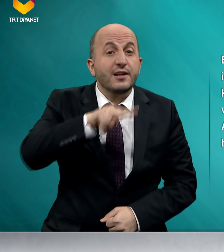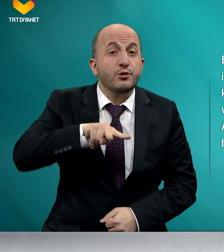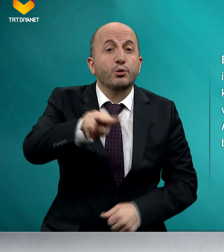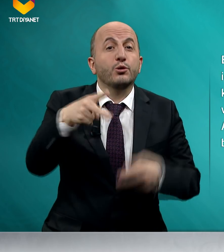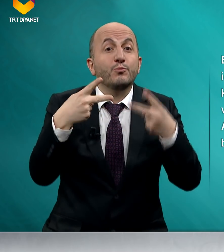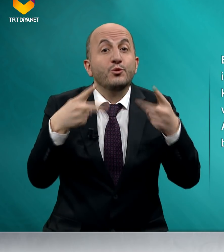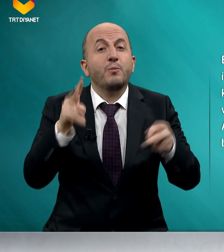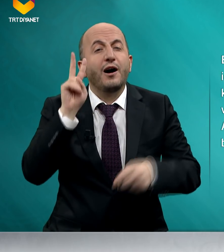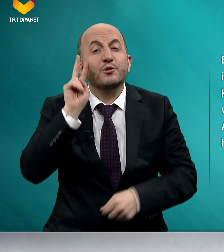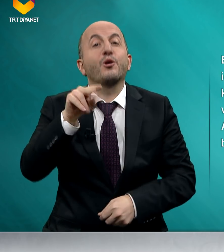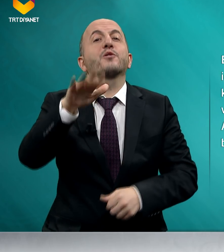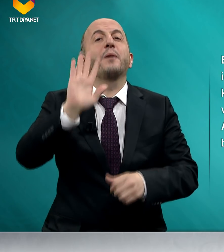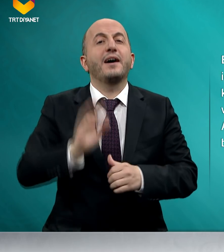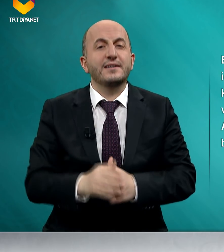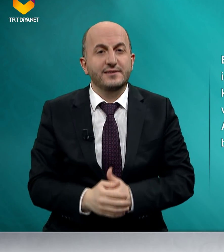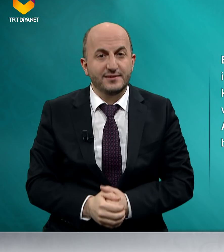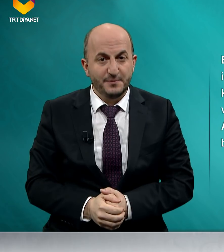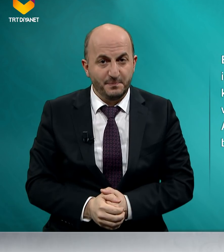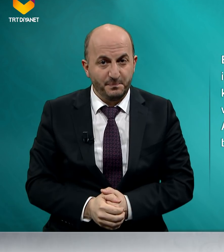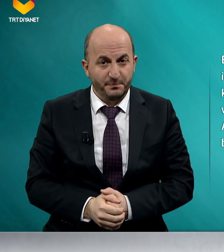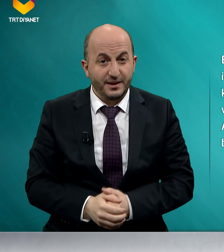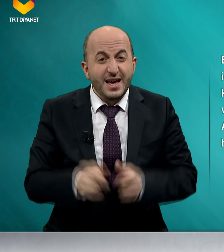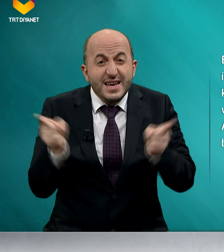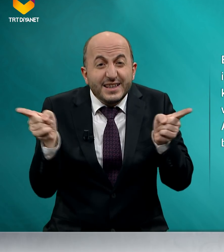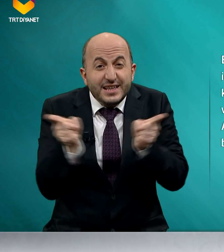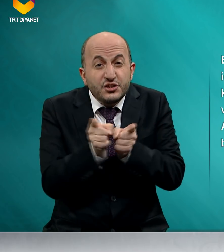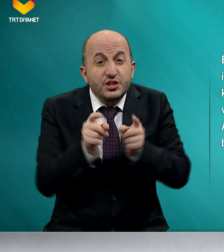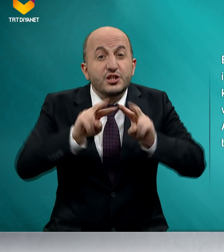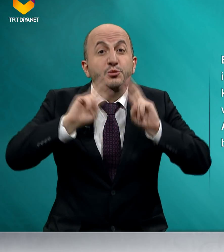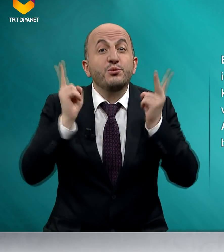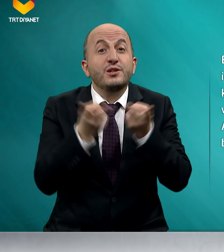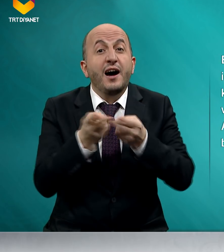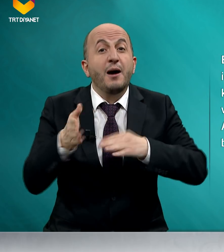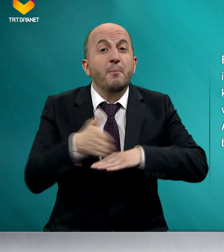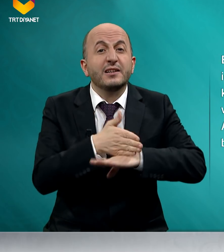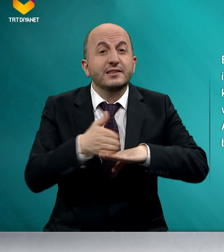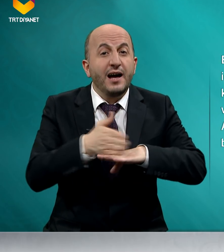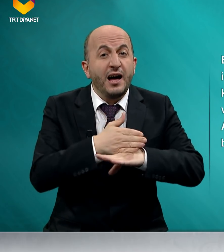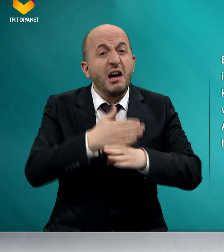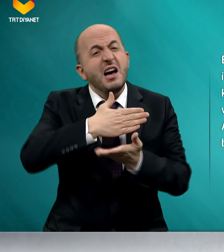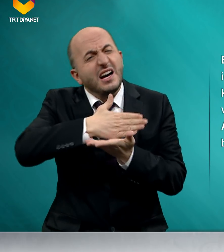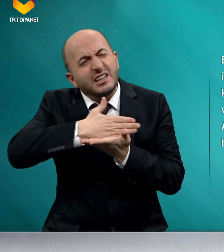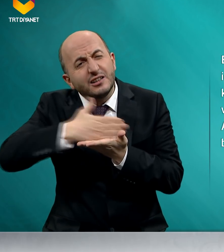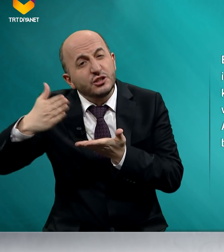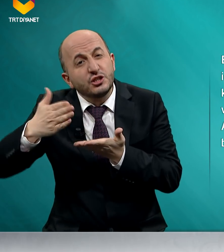yolu mübah görmez. Geçici dünya malına kalıcı